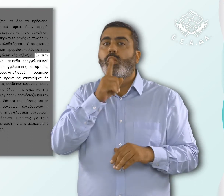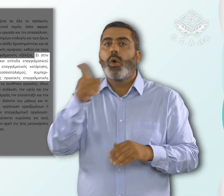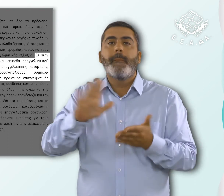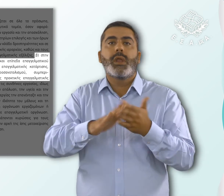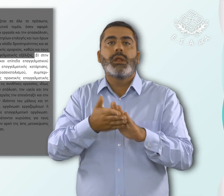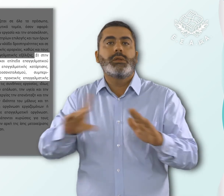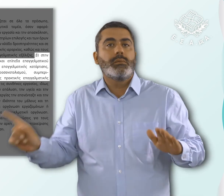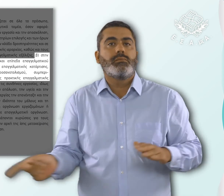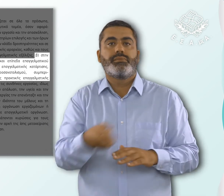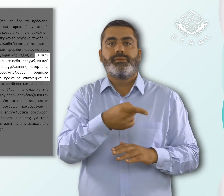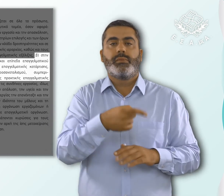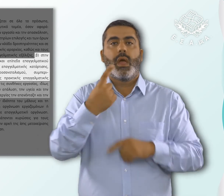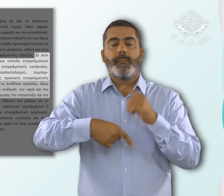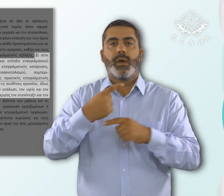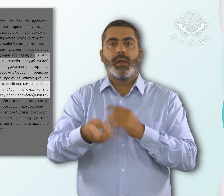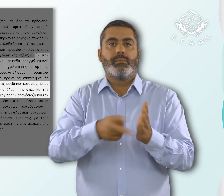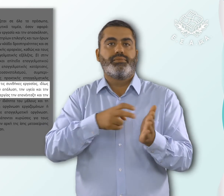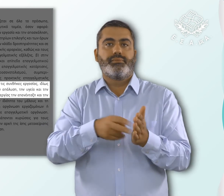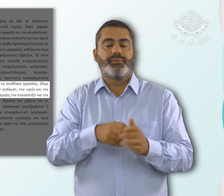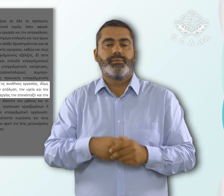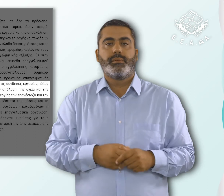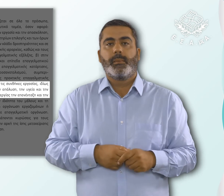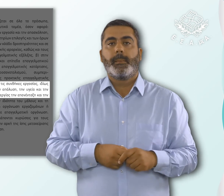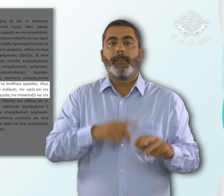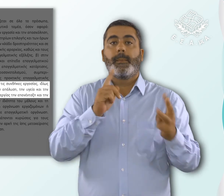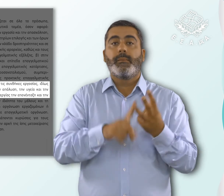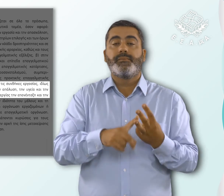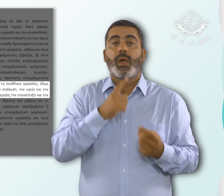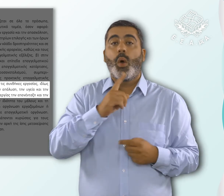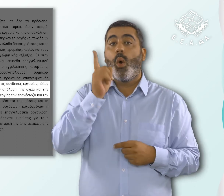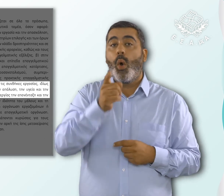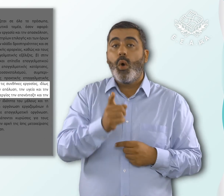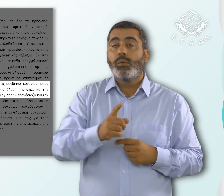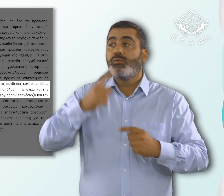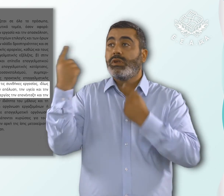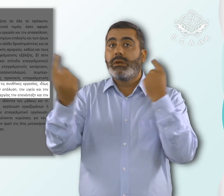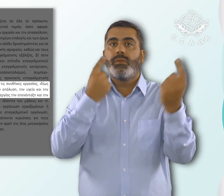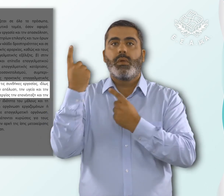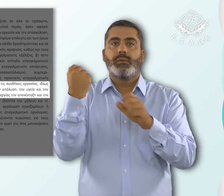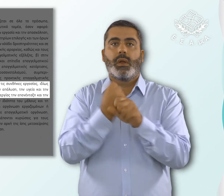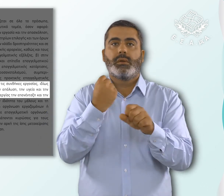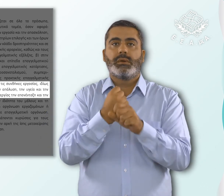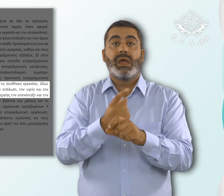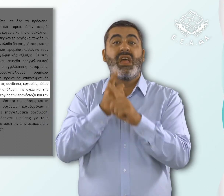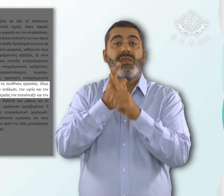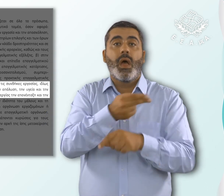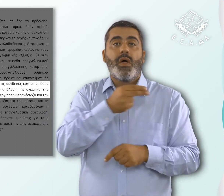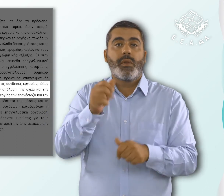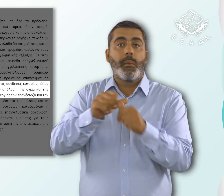επαγγελματικής εμπειρίας. Γ. στους όρους και τις συνθήκες εργασίας, ιδίως όσον αφορά τις αποδοχές, την